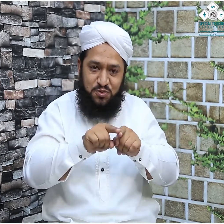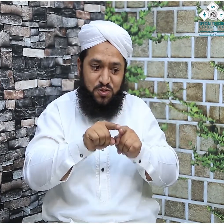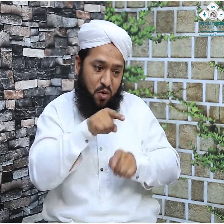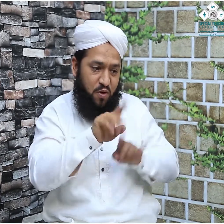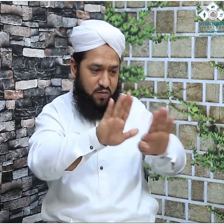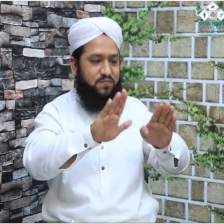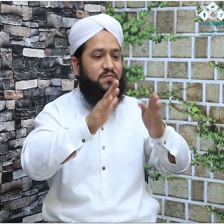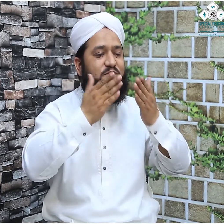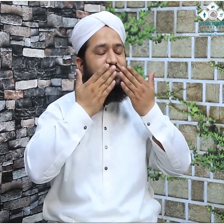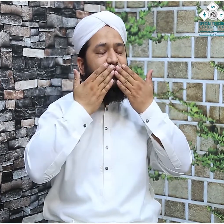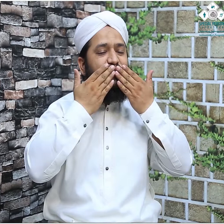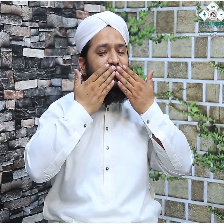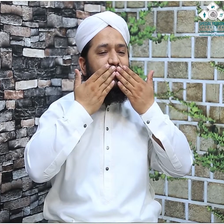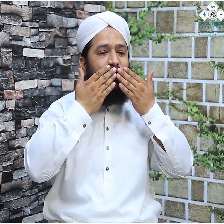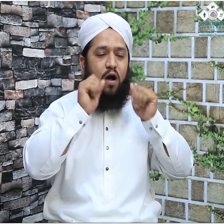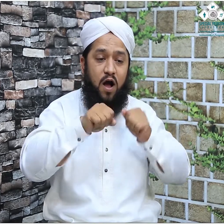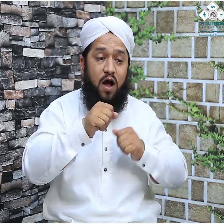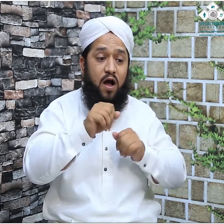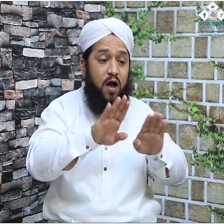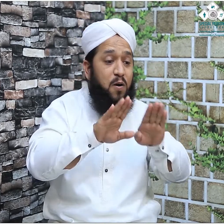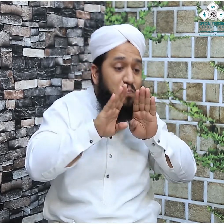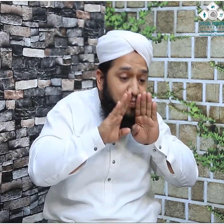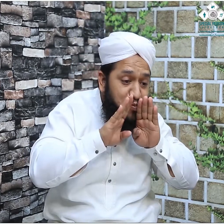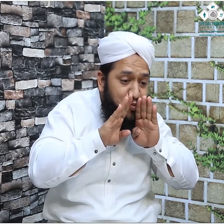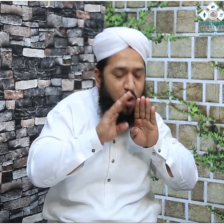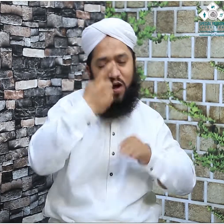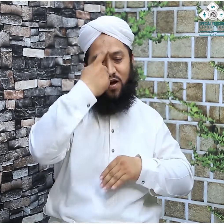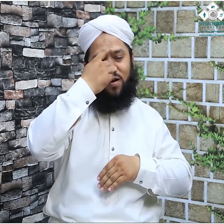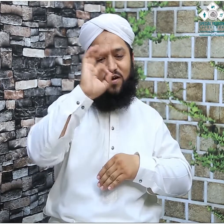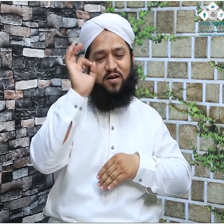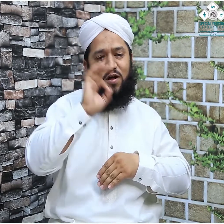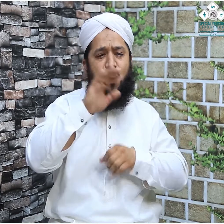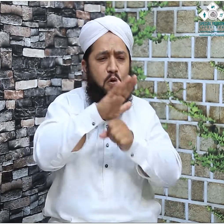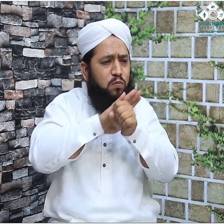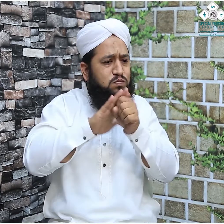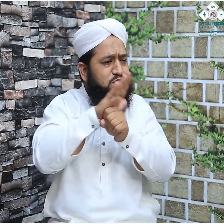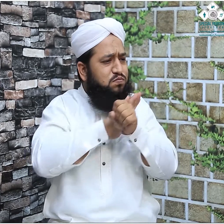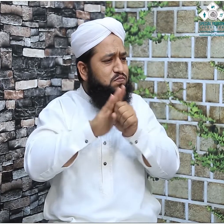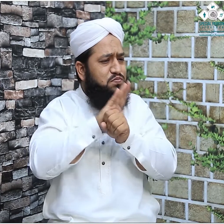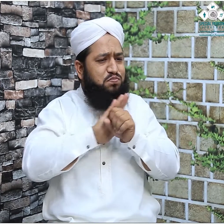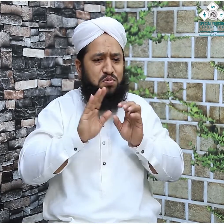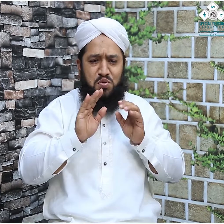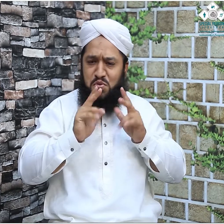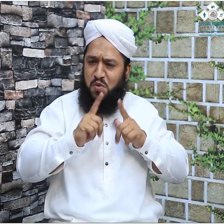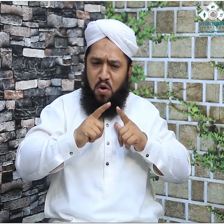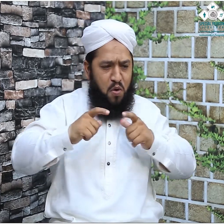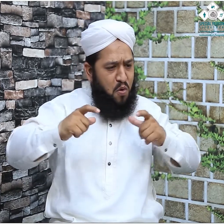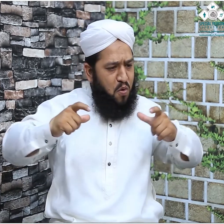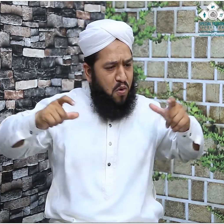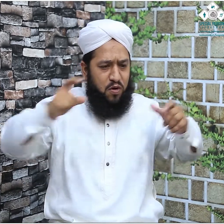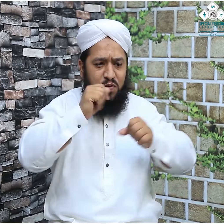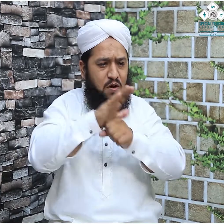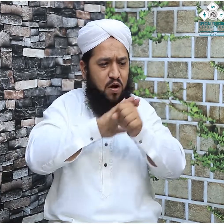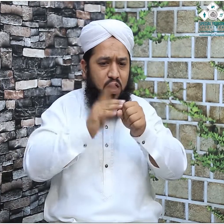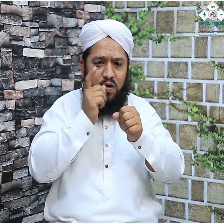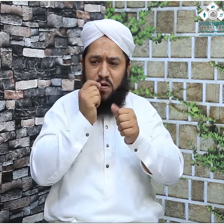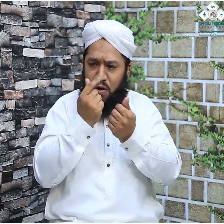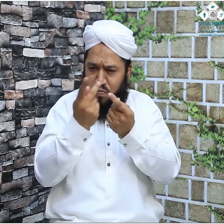بوسا مل جائے تو کیا ہی بات ہے بگر بہت رش ہوتا ہے تو بلکہ کثیر تعداد میں حاجی عمرہ کرنے والے دور سے ہی اس کو